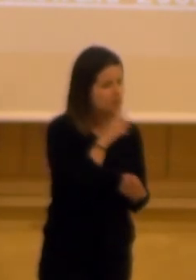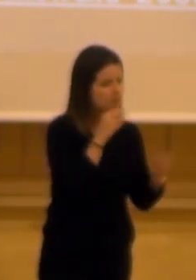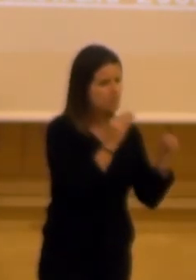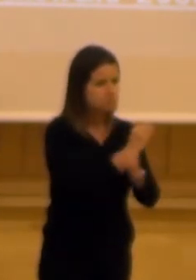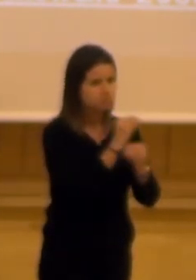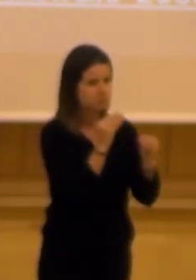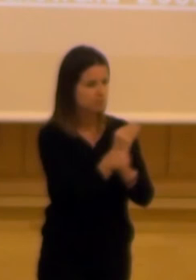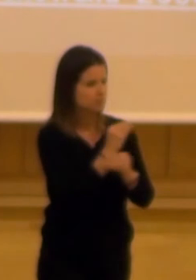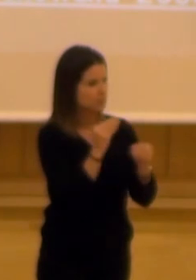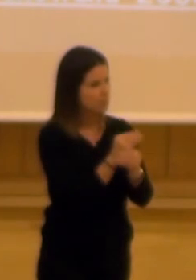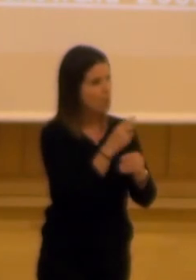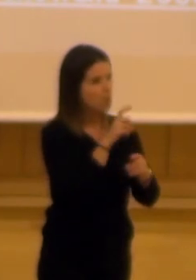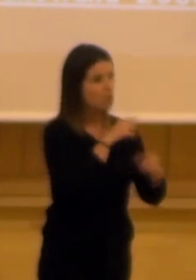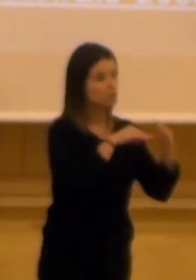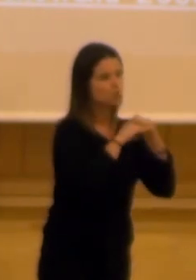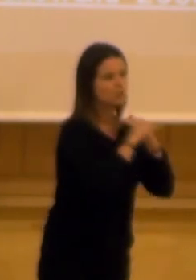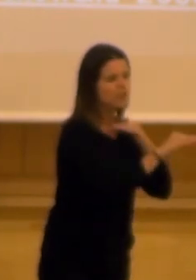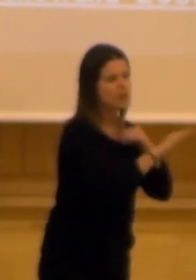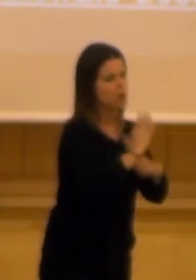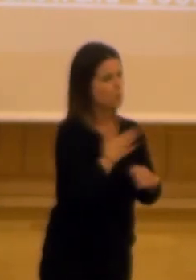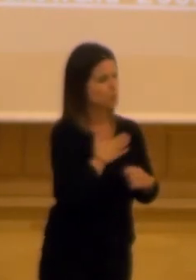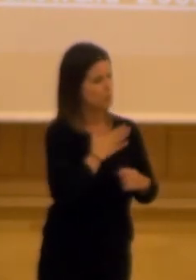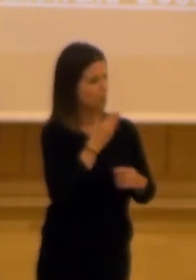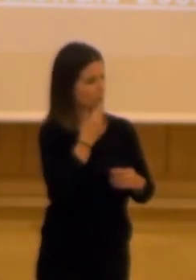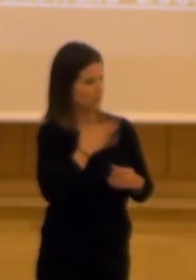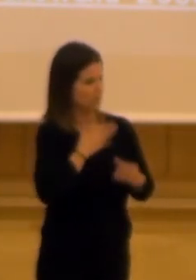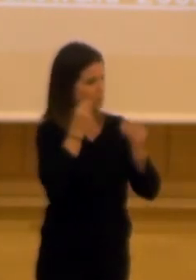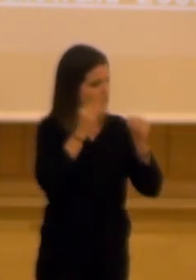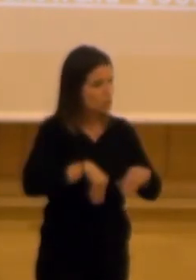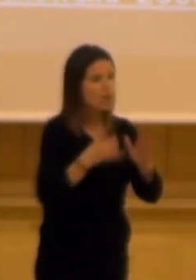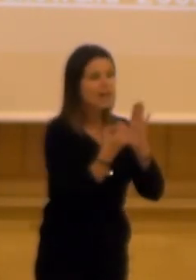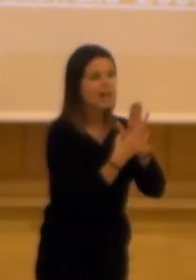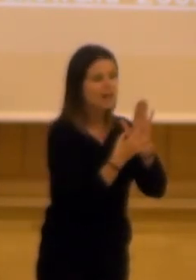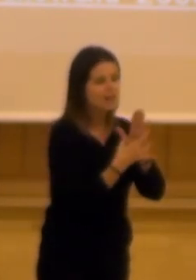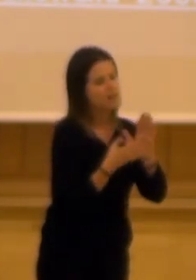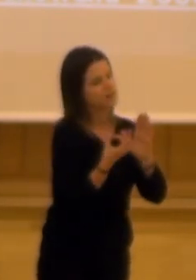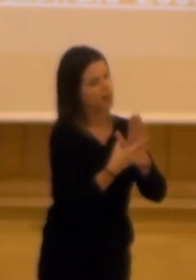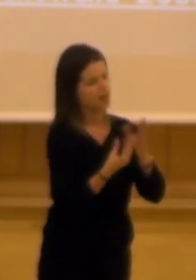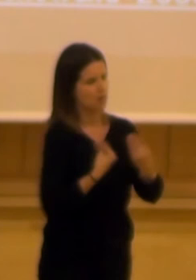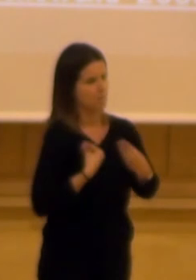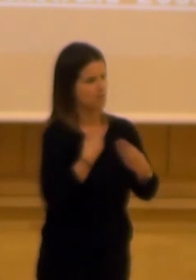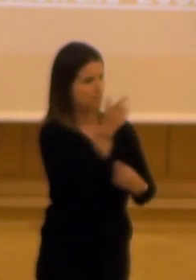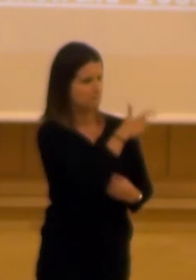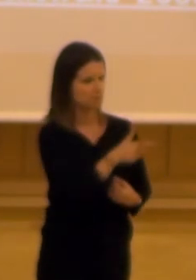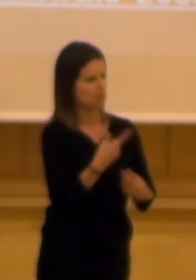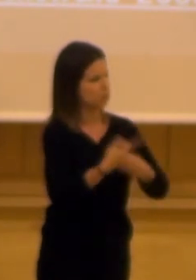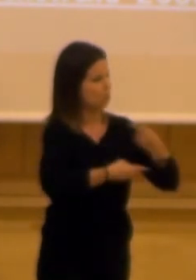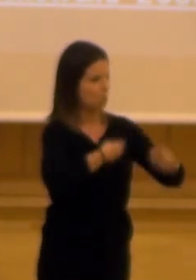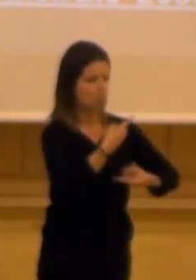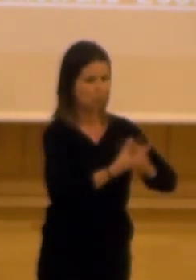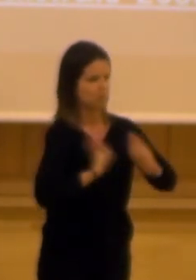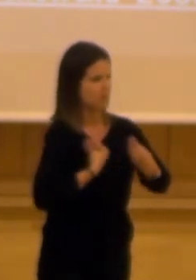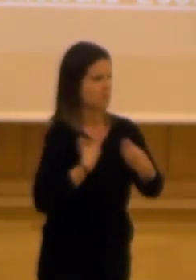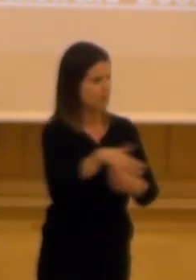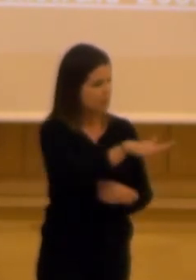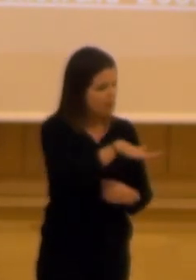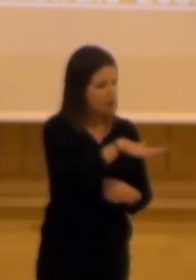contradicción que tenemos entre la sostenibilidad nuestro patrimonio histórico la calidad y la calidad de vida de quienes estamos día a día viviendo